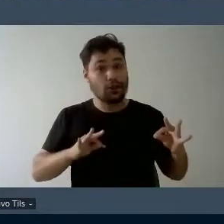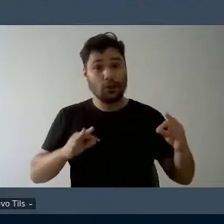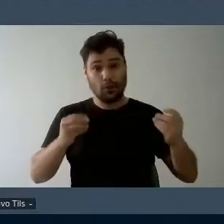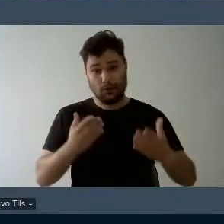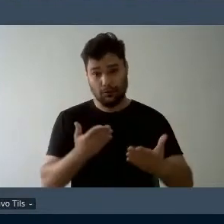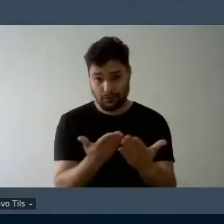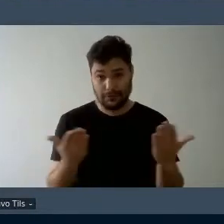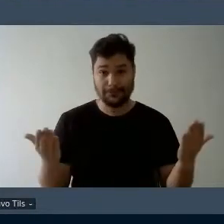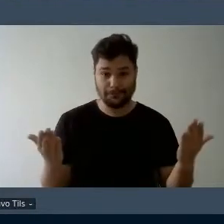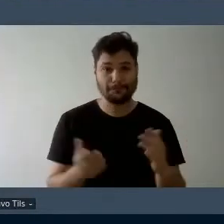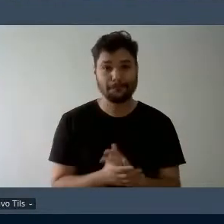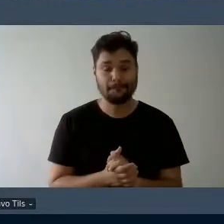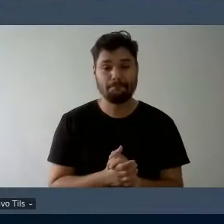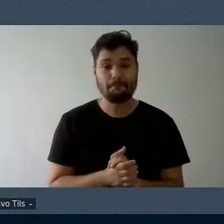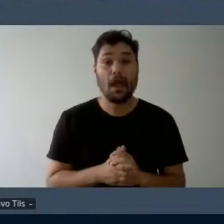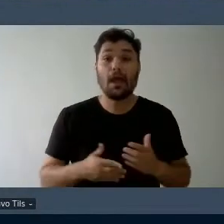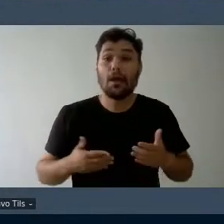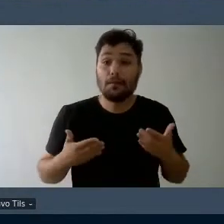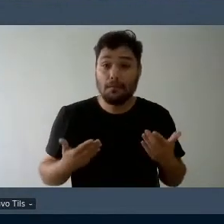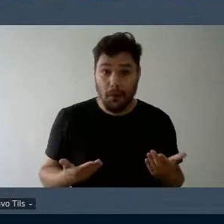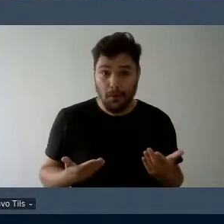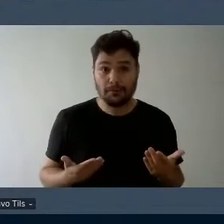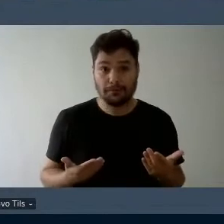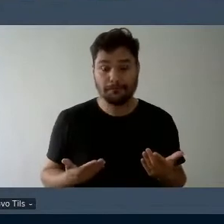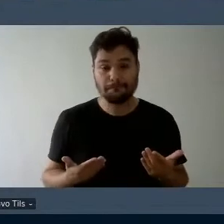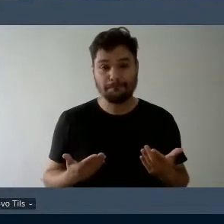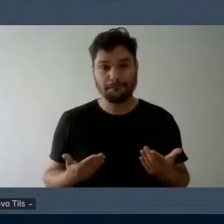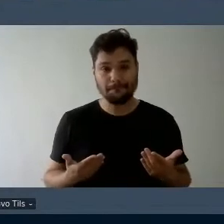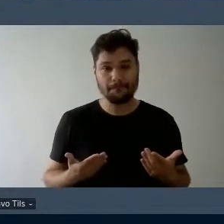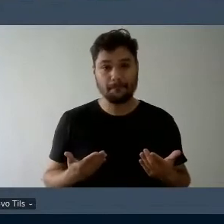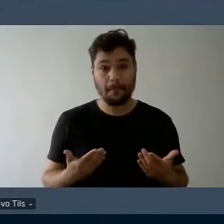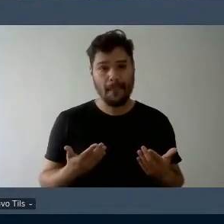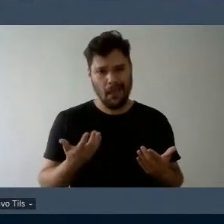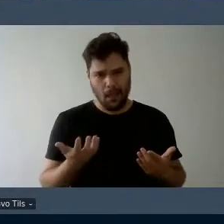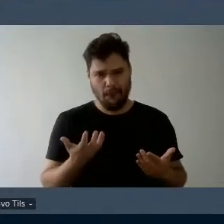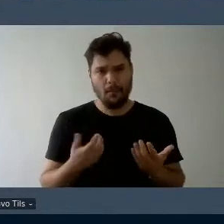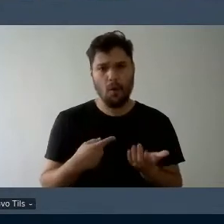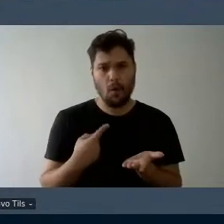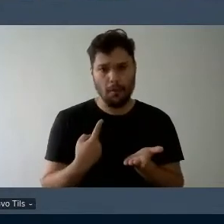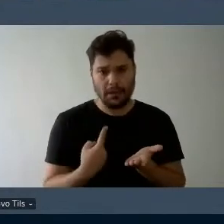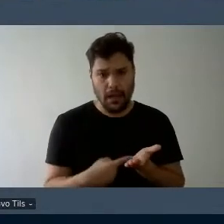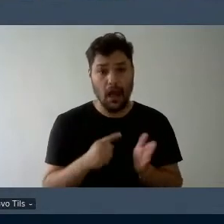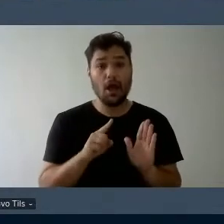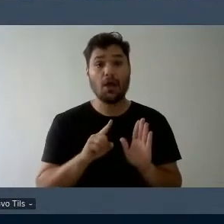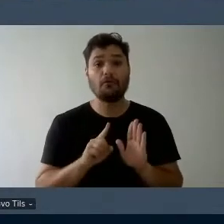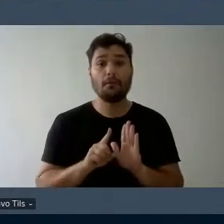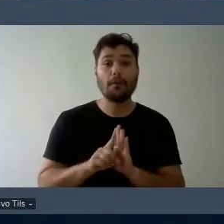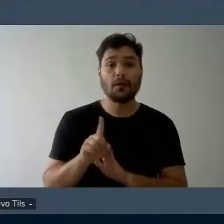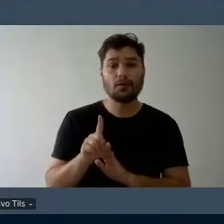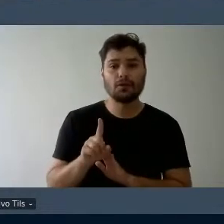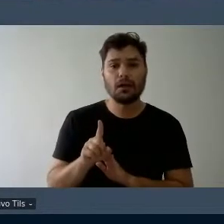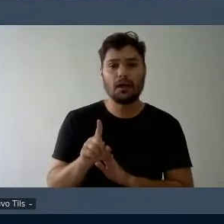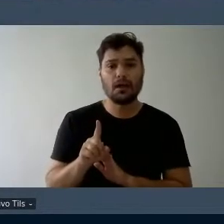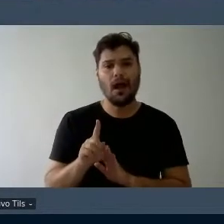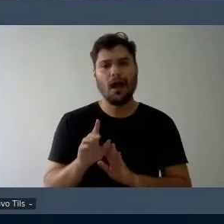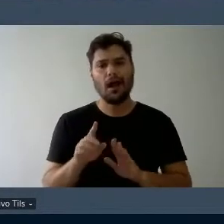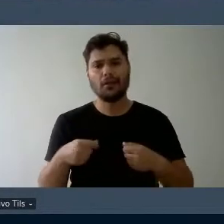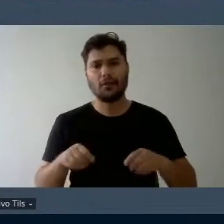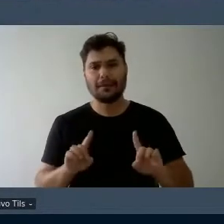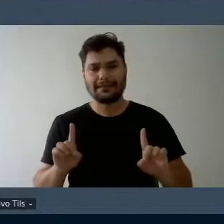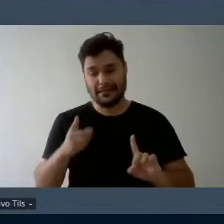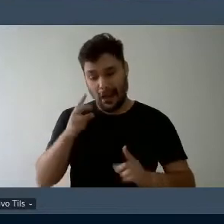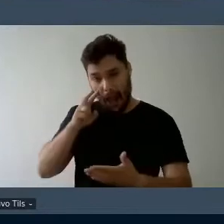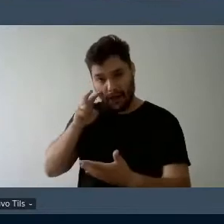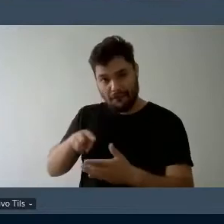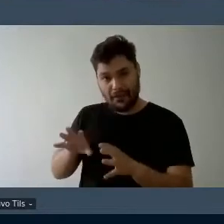bom eu vou fazer o seguinte eu vou perguntar não é necessário já vi aqui no grupo